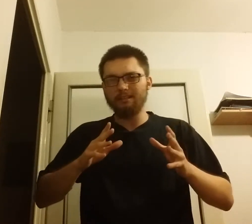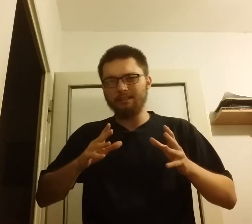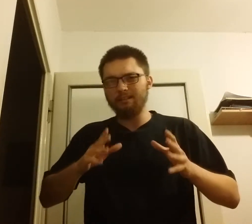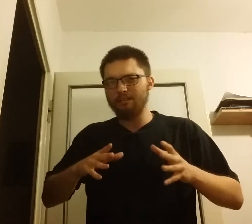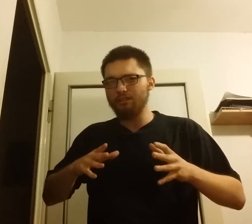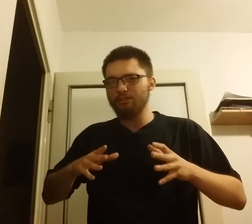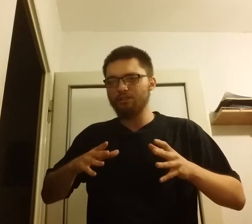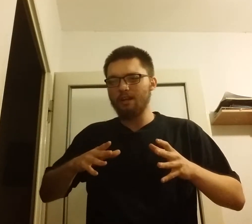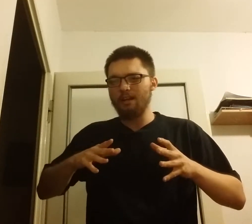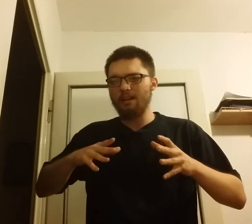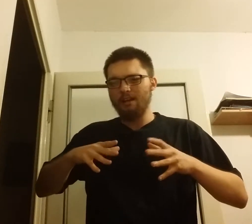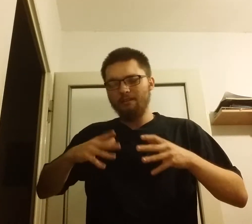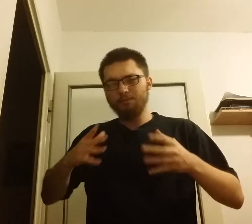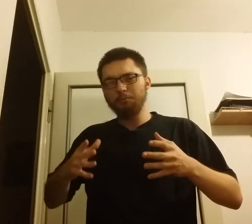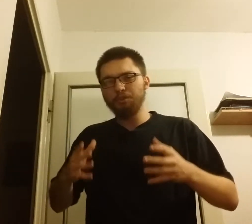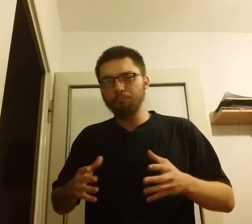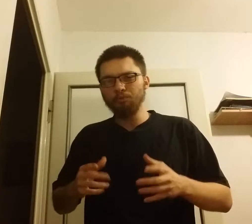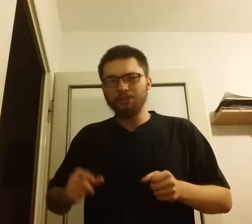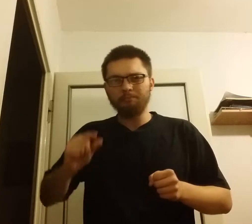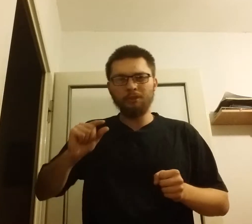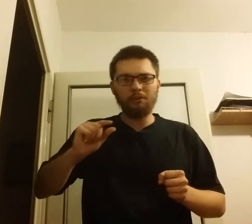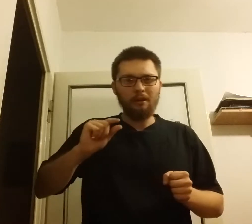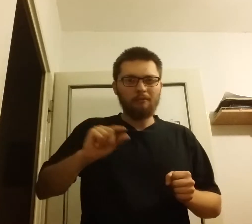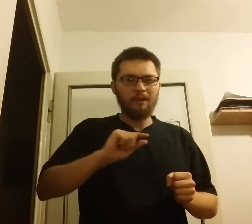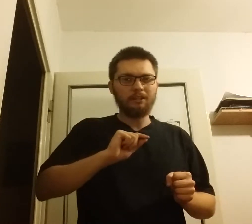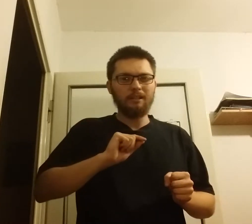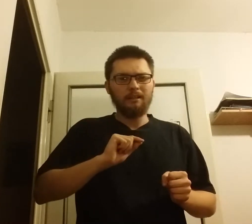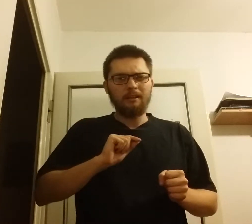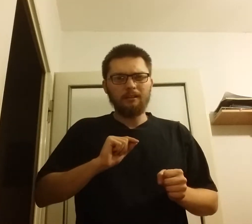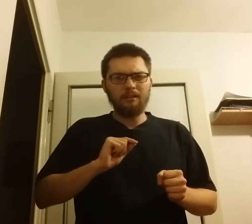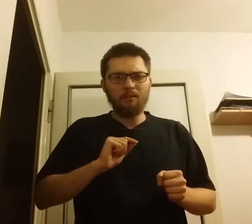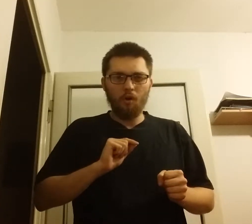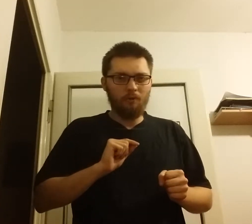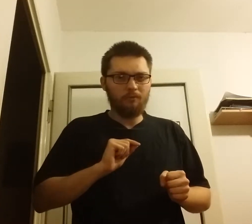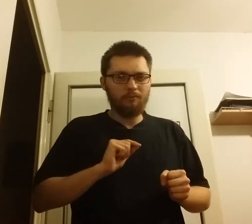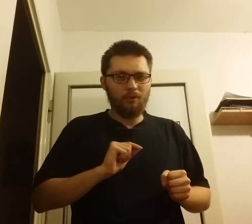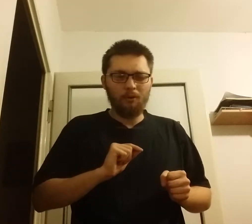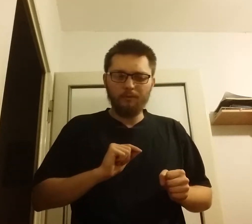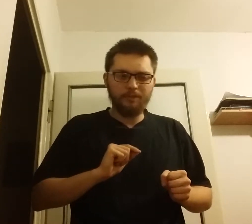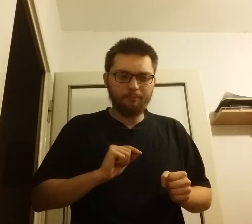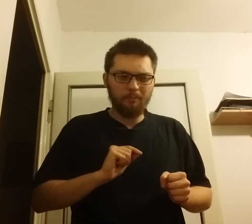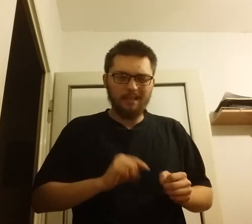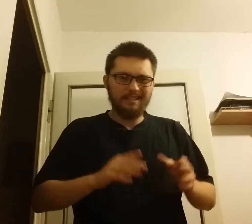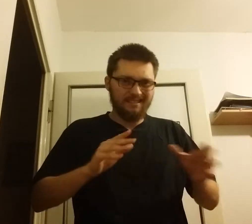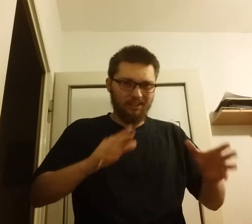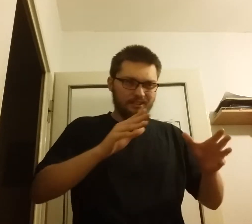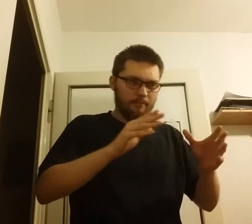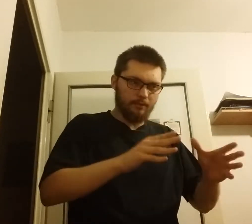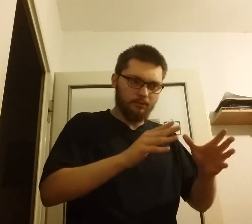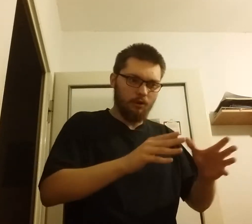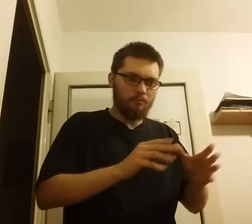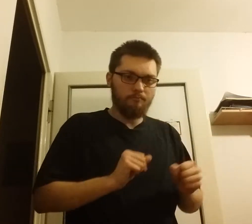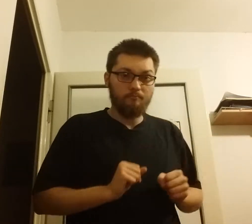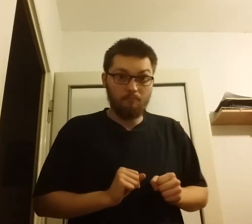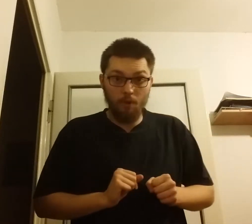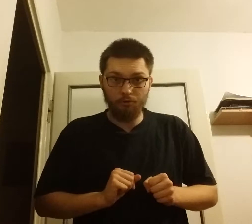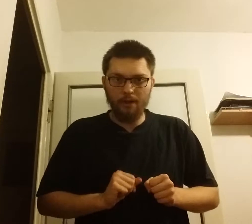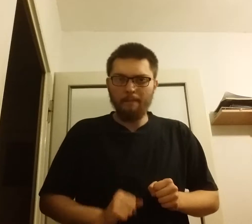w tym ich punkcie był właśnie owo wspomniany dostęp do morza.